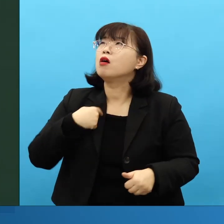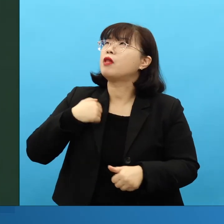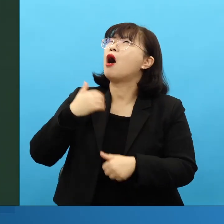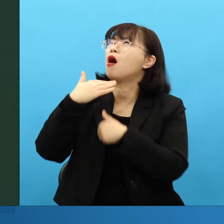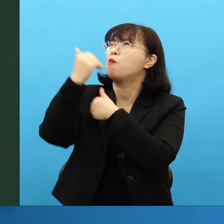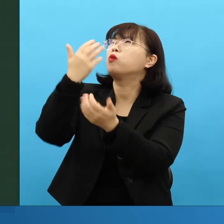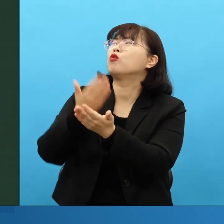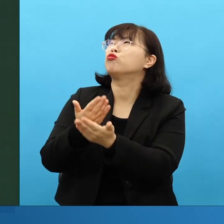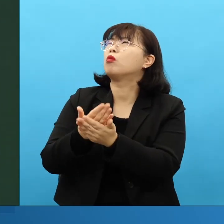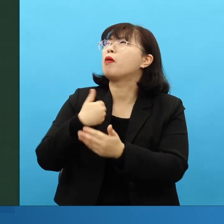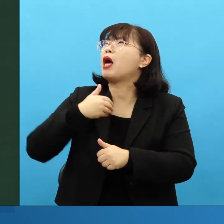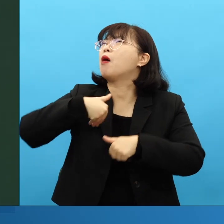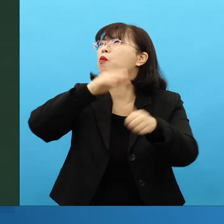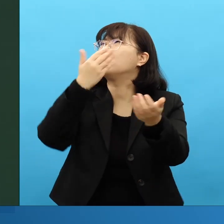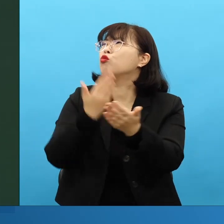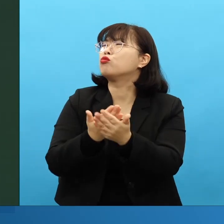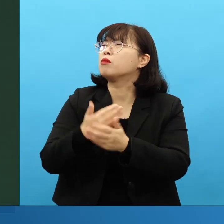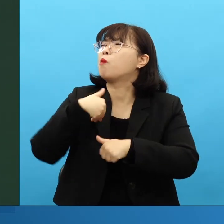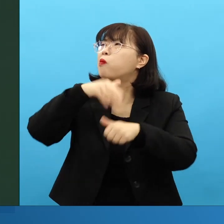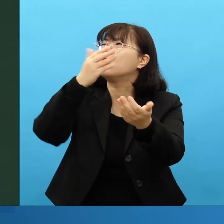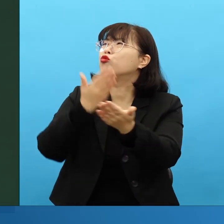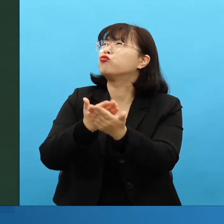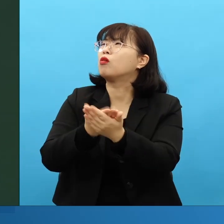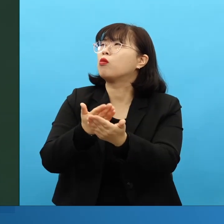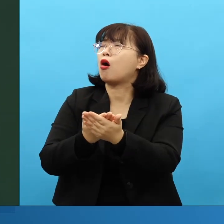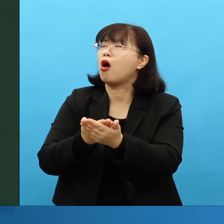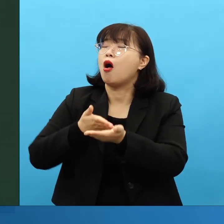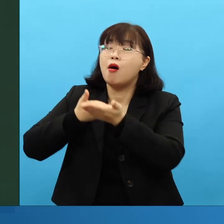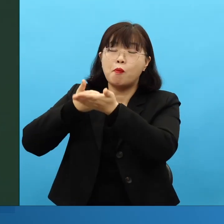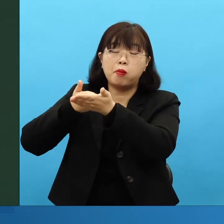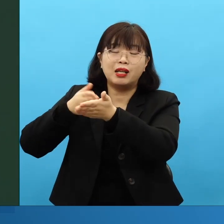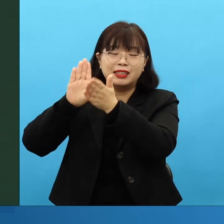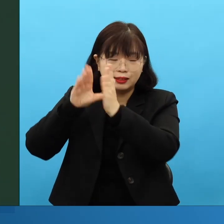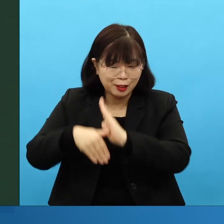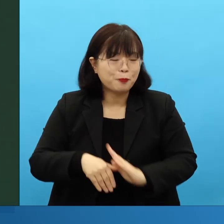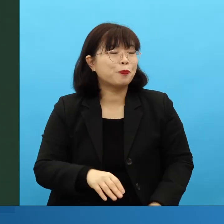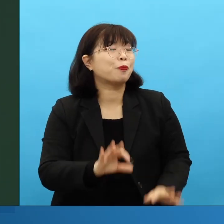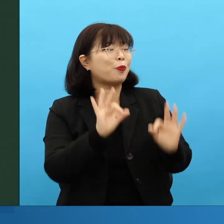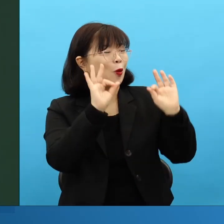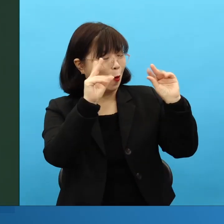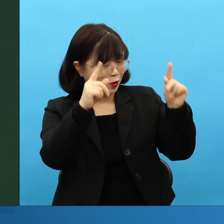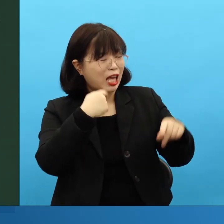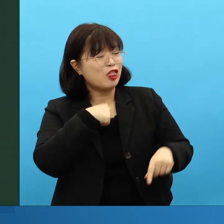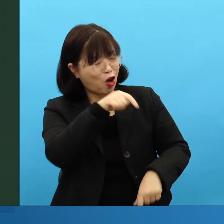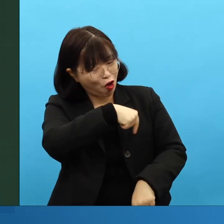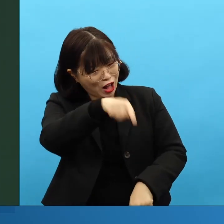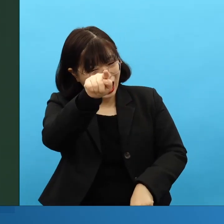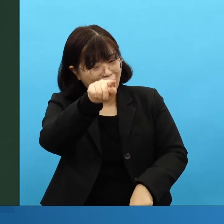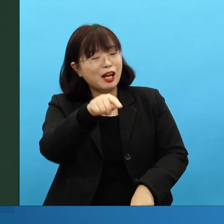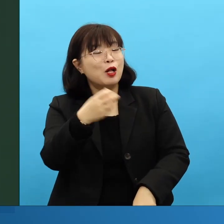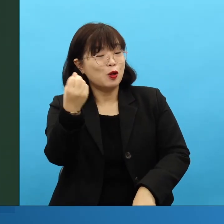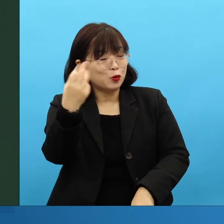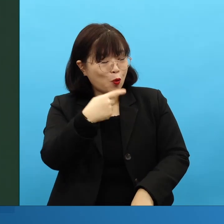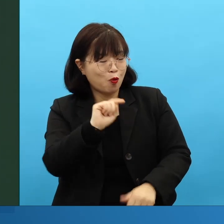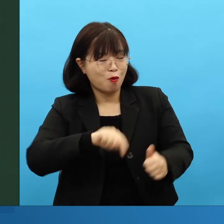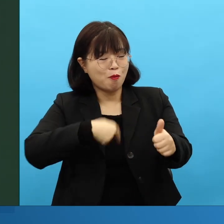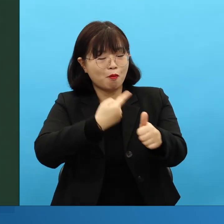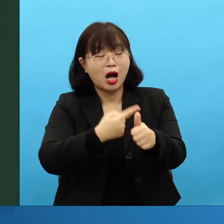그루터기를 보내라. 그루터기를 날 거다. The stump will arise. The remnant will